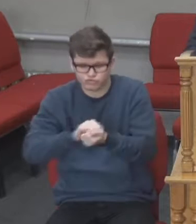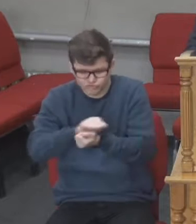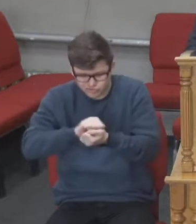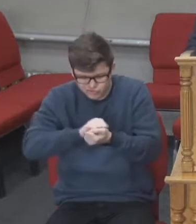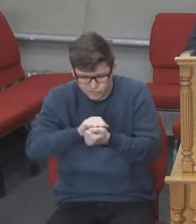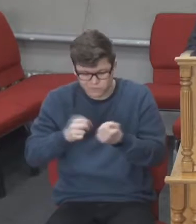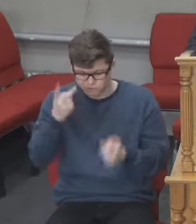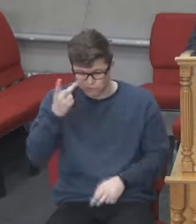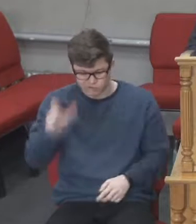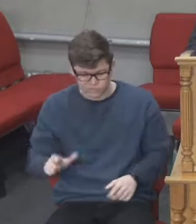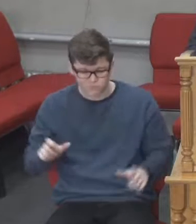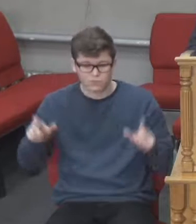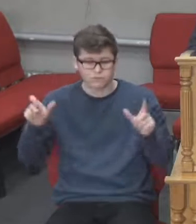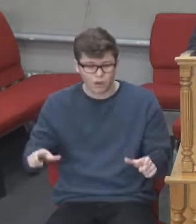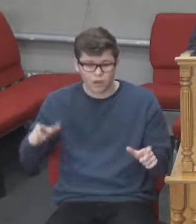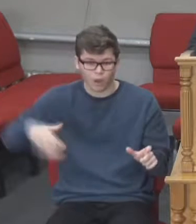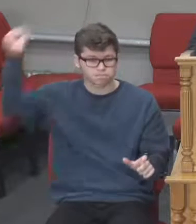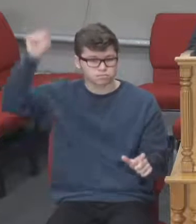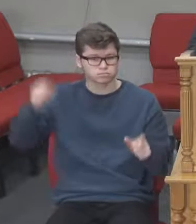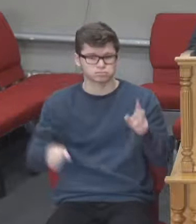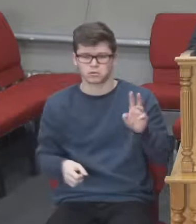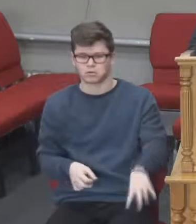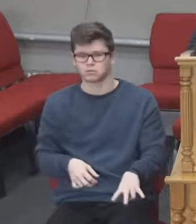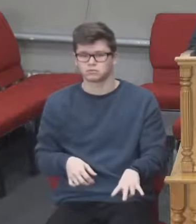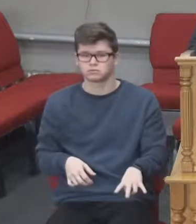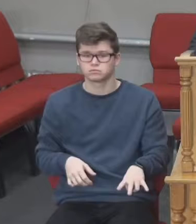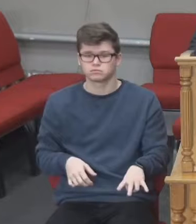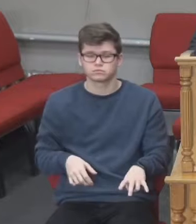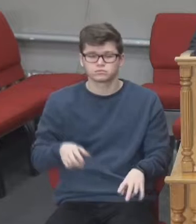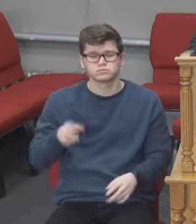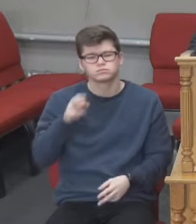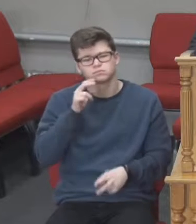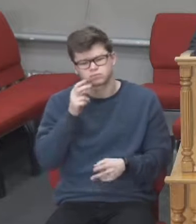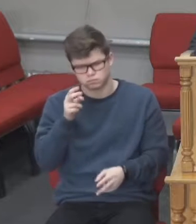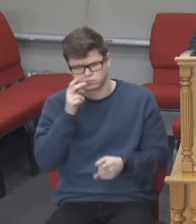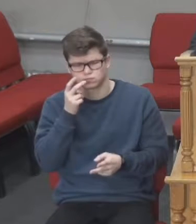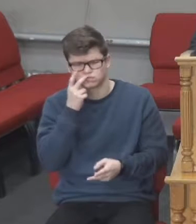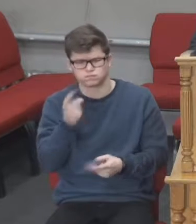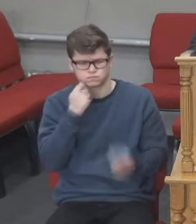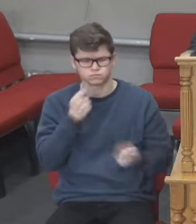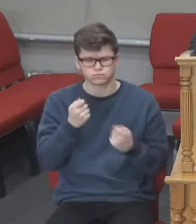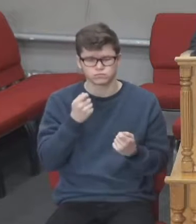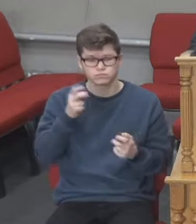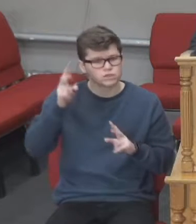друга полишиться. Тож пильнуйте, бо не знаєте, котрого дня прийде Господь ваш.